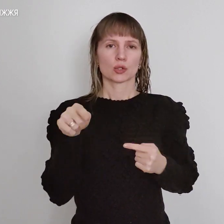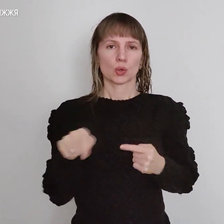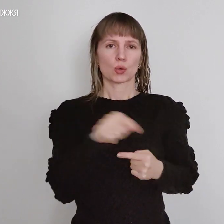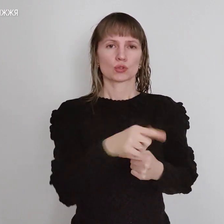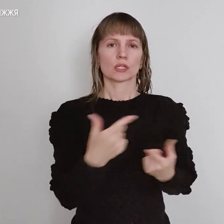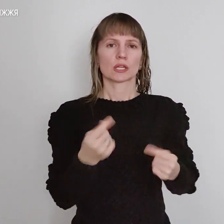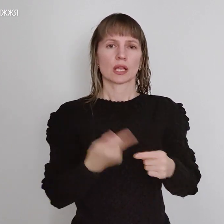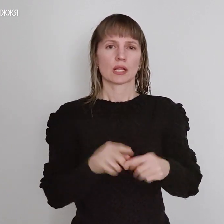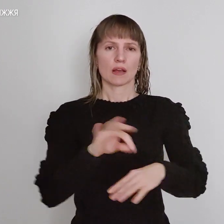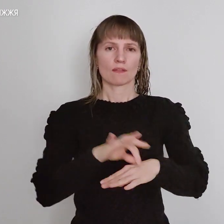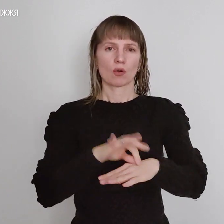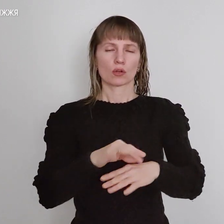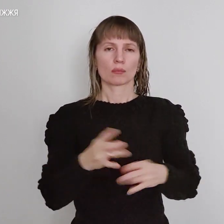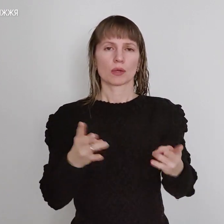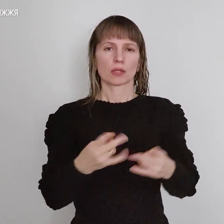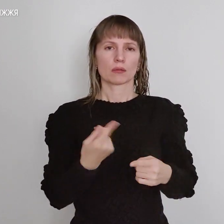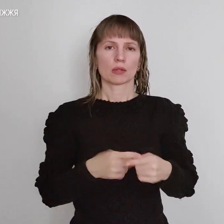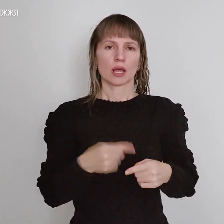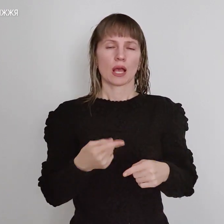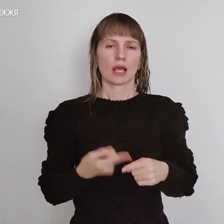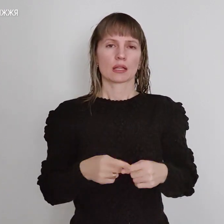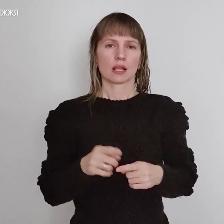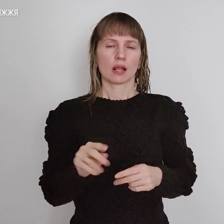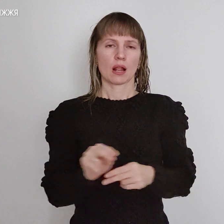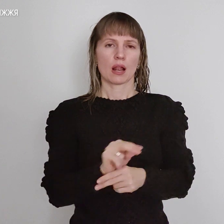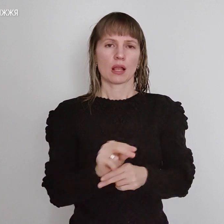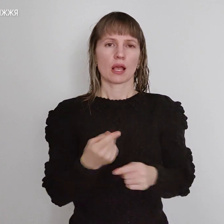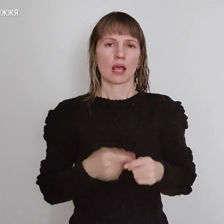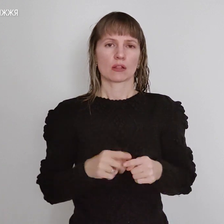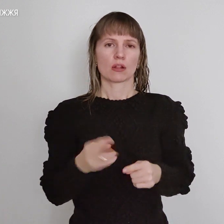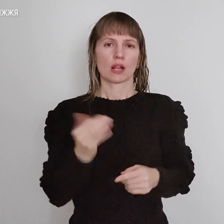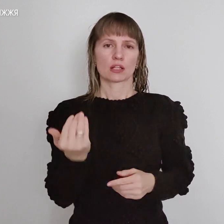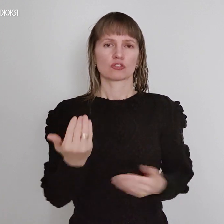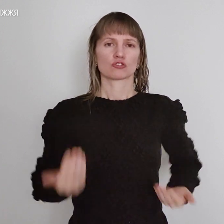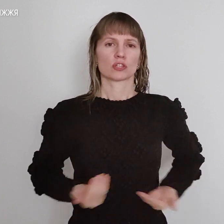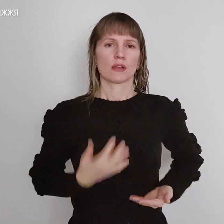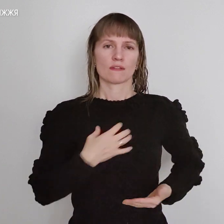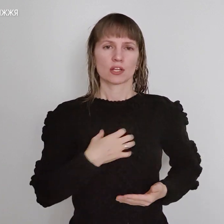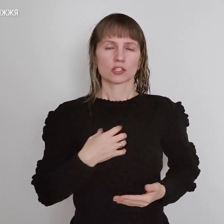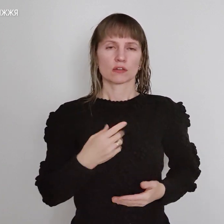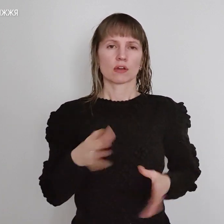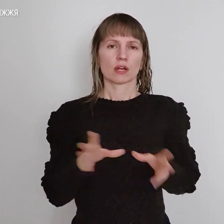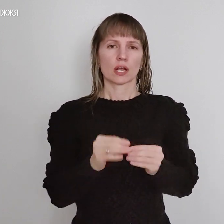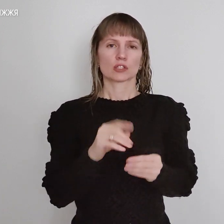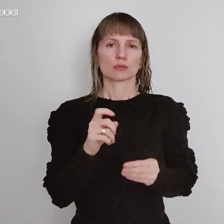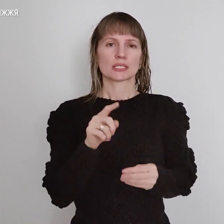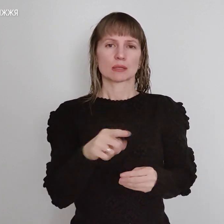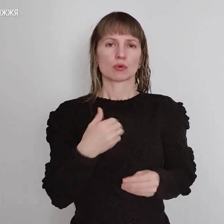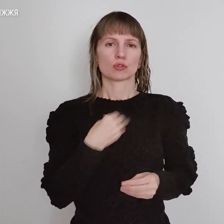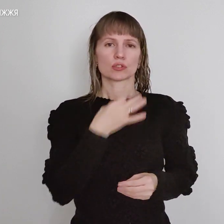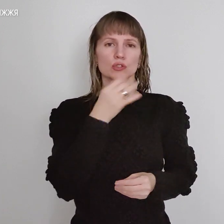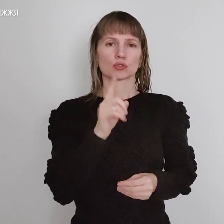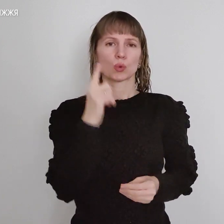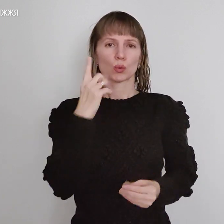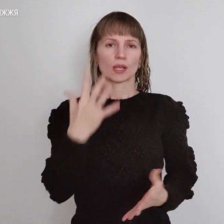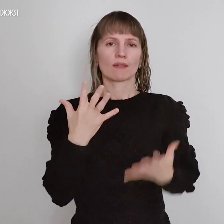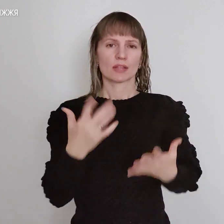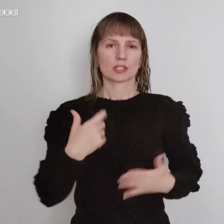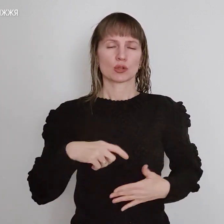дуже працюють, ці лікарні це житло важливо. Разом з ним я, до речі, хочу сказати, що уявіть собі, ви кажете, що